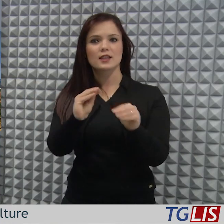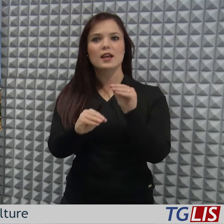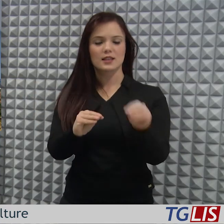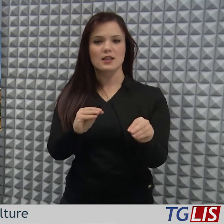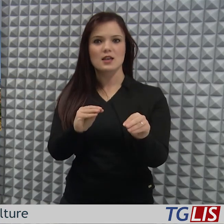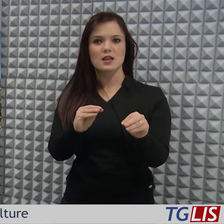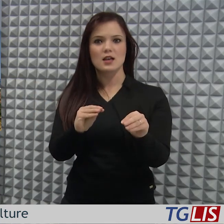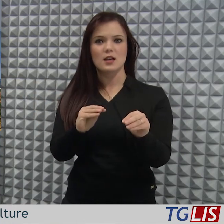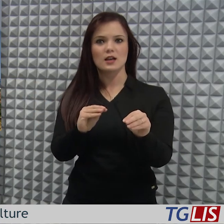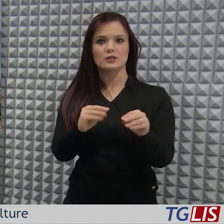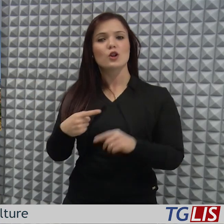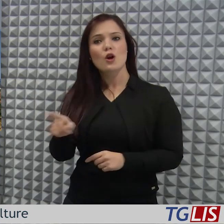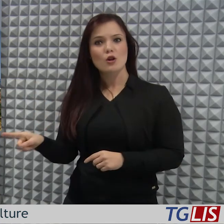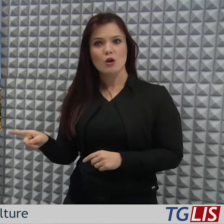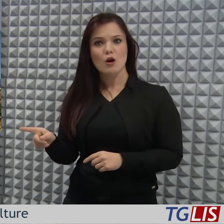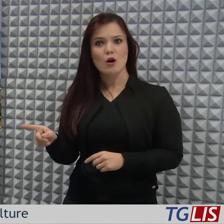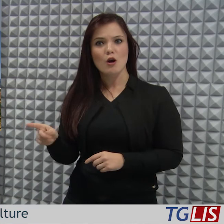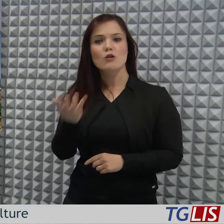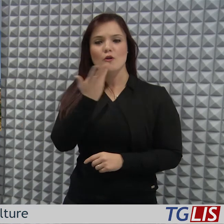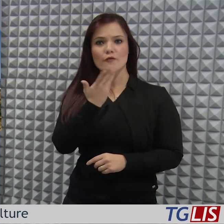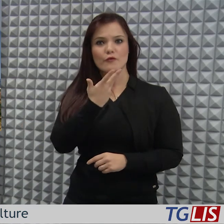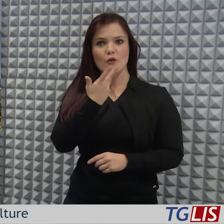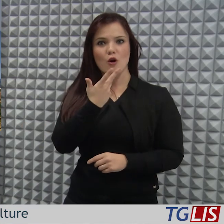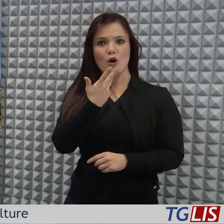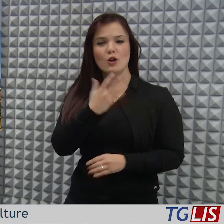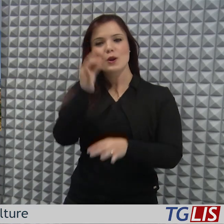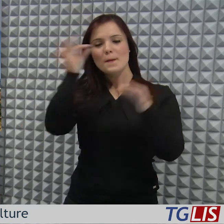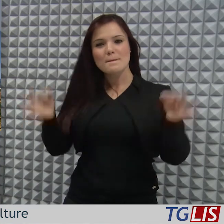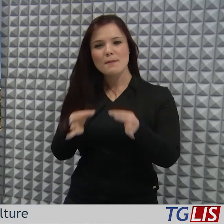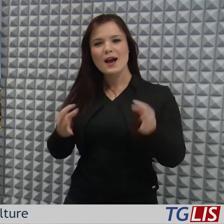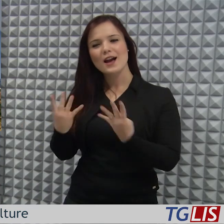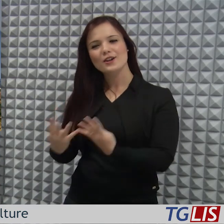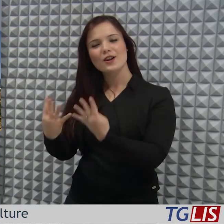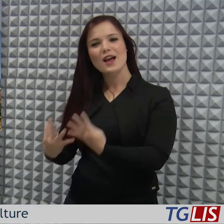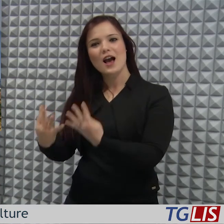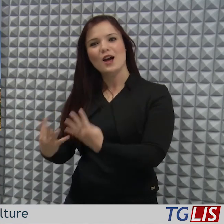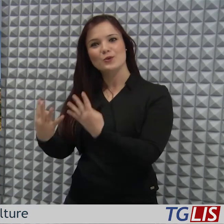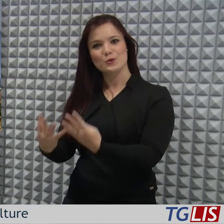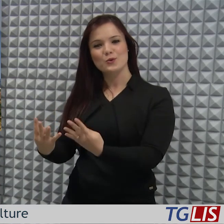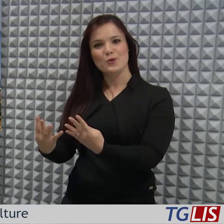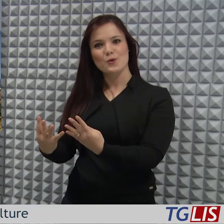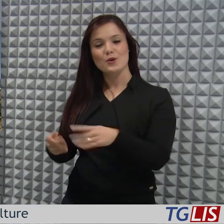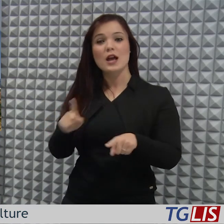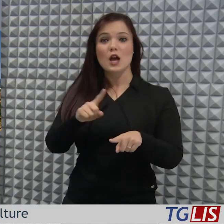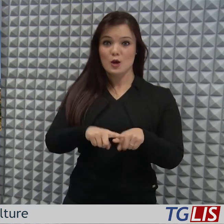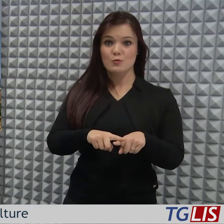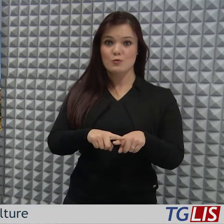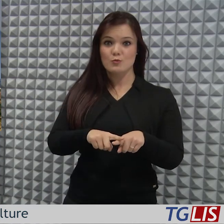esigente che oggi cerca il contatto con la natura e va al tempo stesso alla